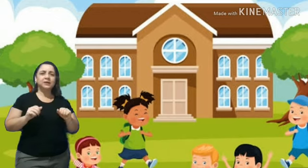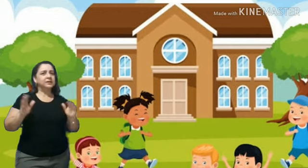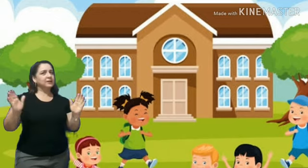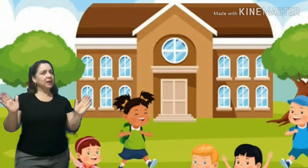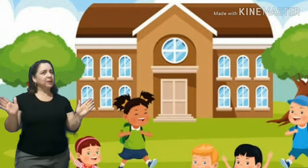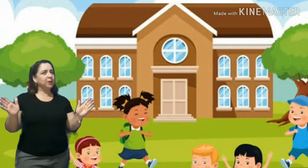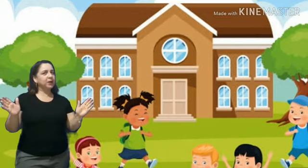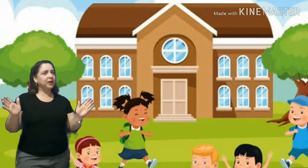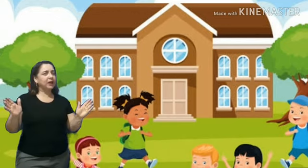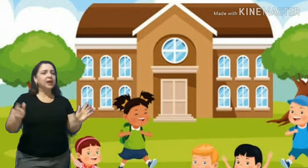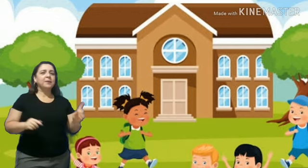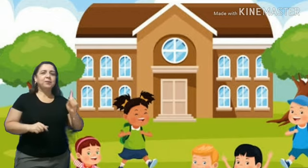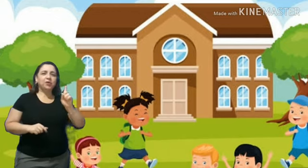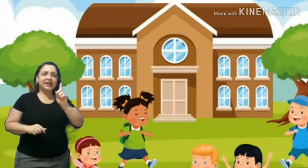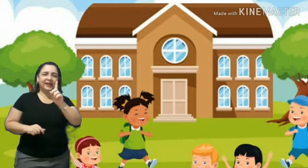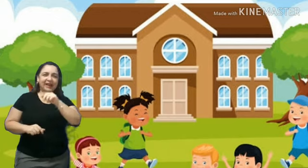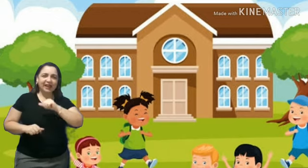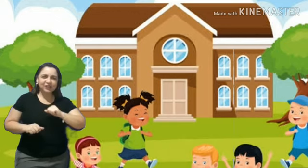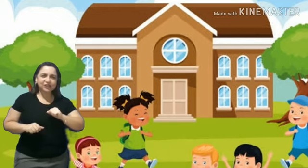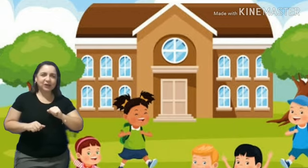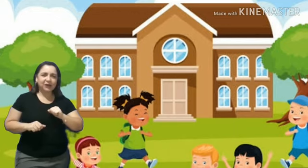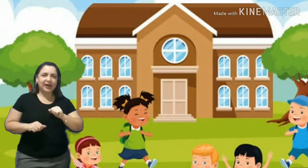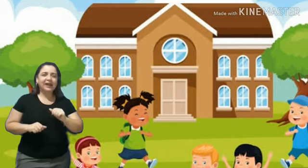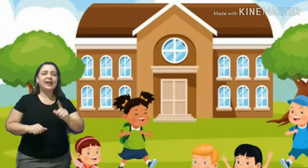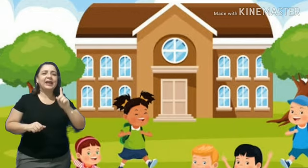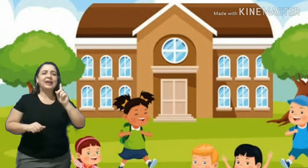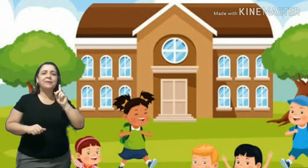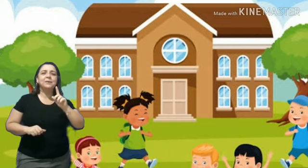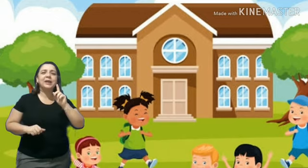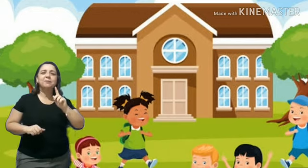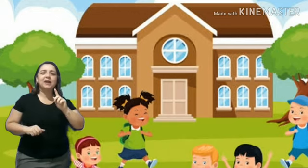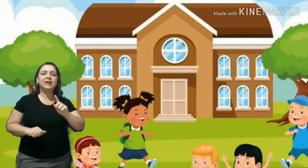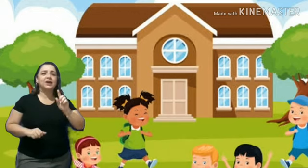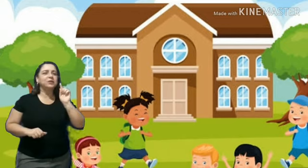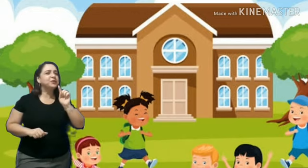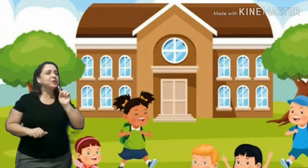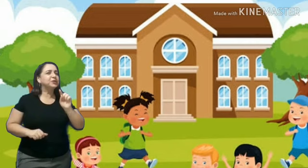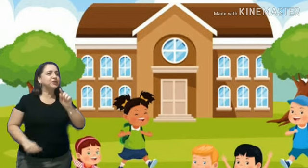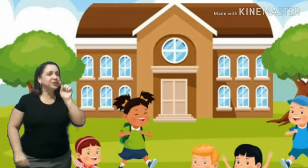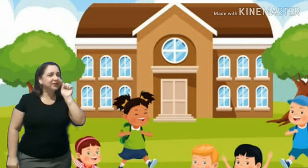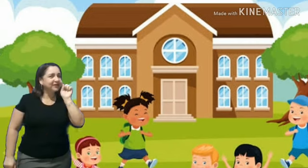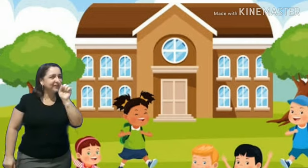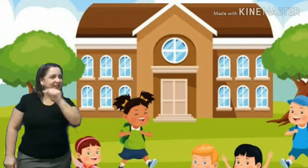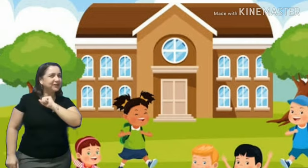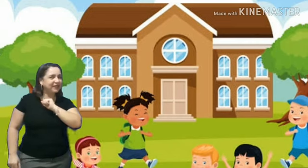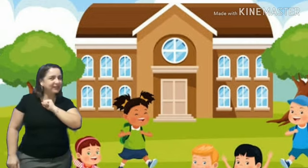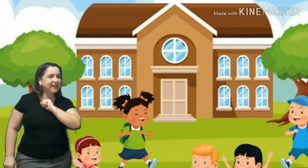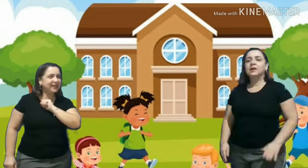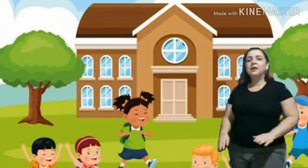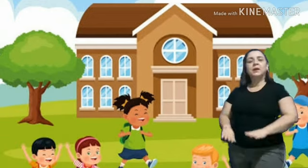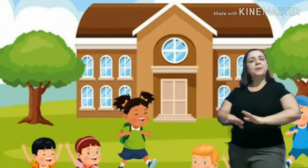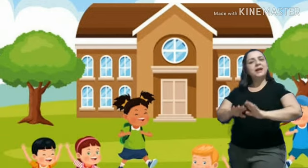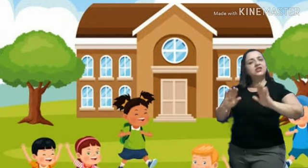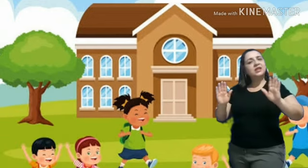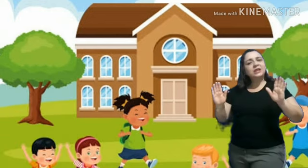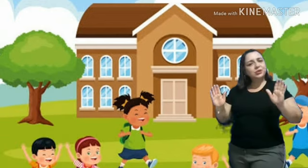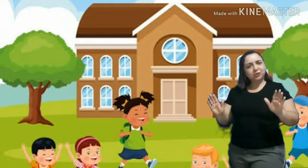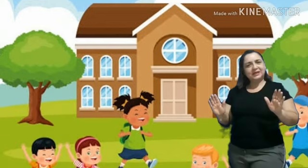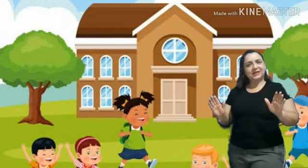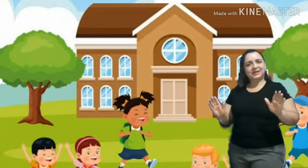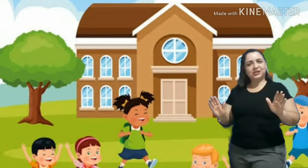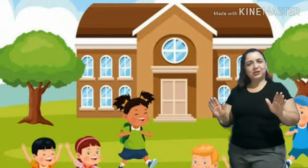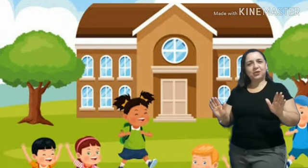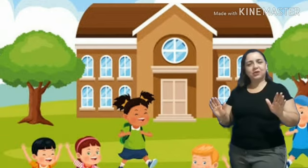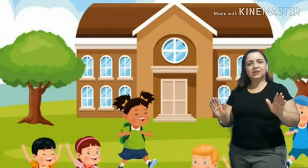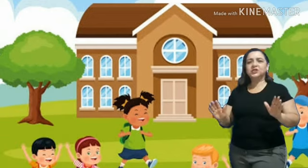Sabe por quê? Porque a escola, ela prepara o futuro de vocês. Mas nem